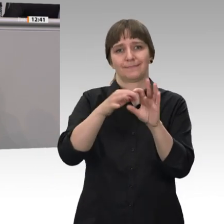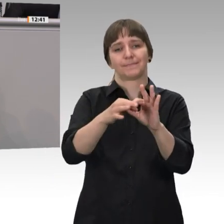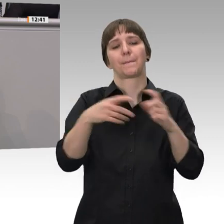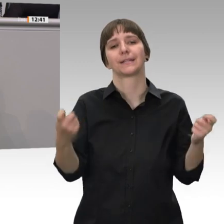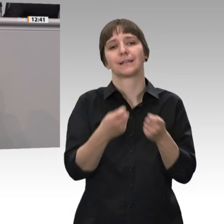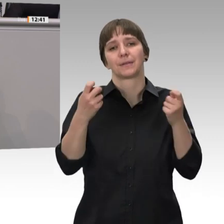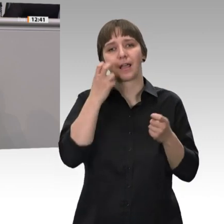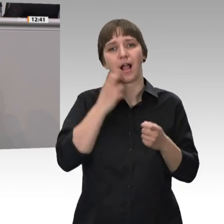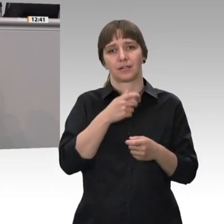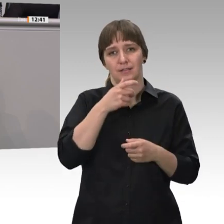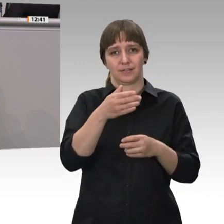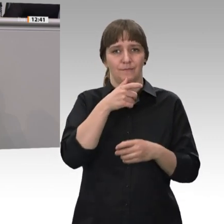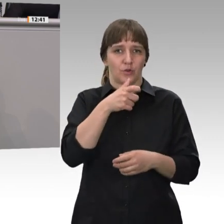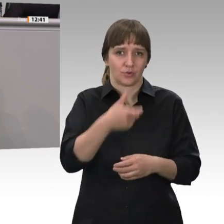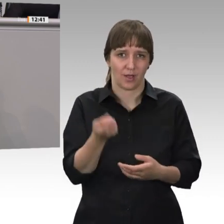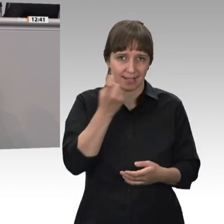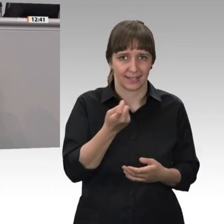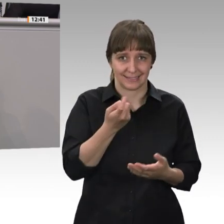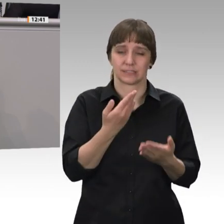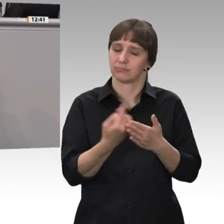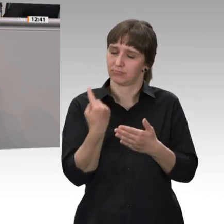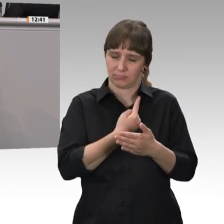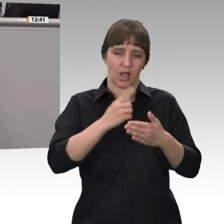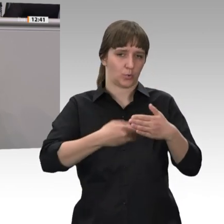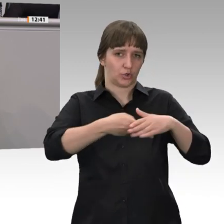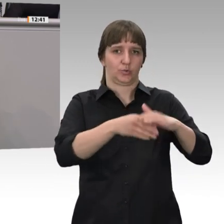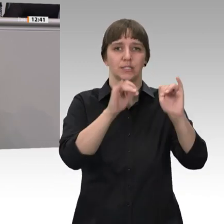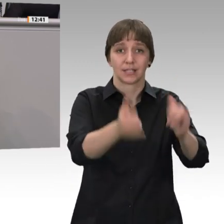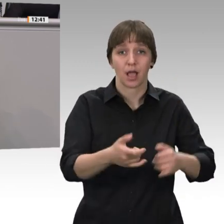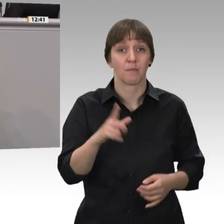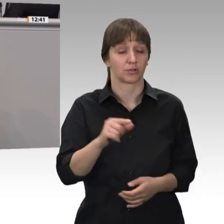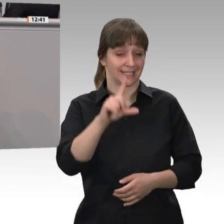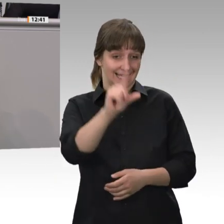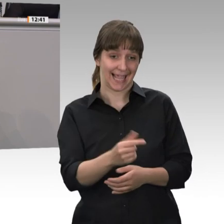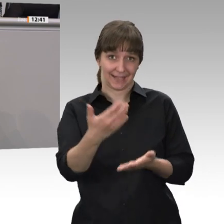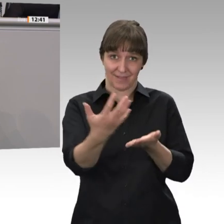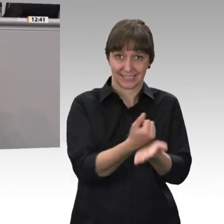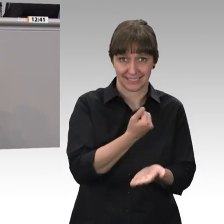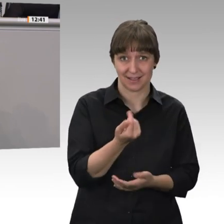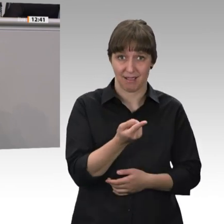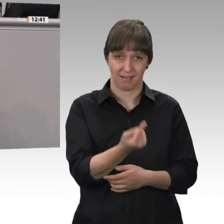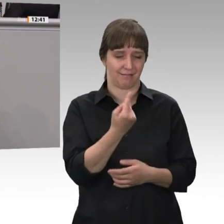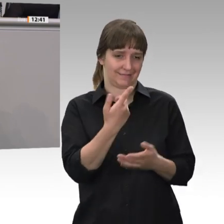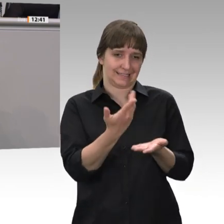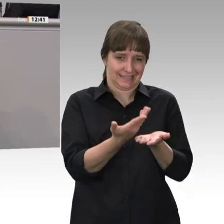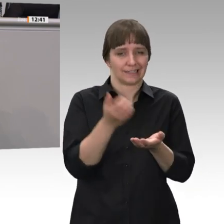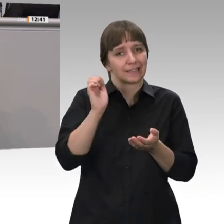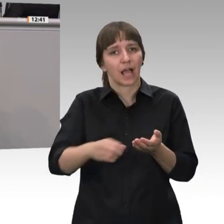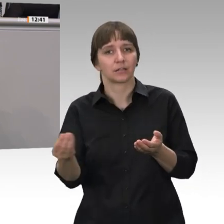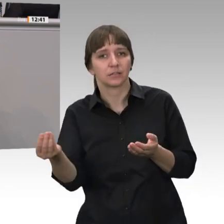steuerlich entsprechend unterstützen, damit auch ein Geringverdiener, ohne einen eigenen Euro anrühren zu müssen, eine Zusatzrente aufbauen kann. Ich bin